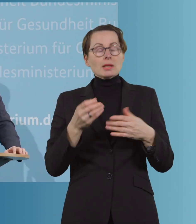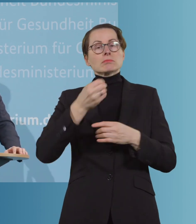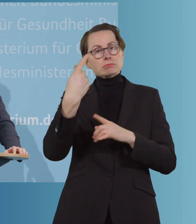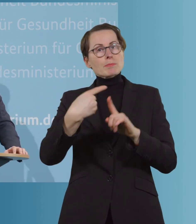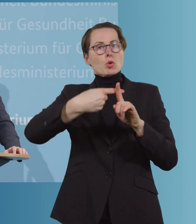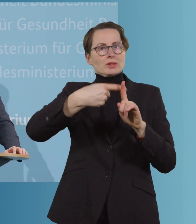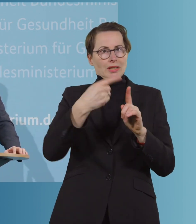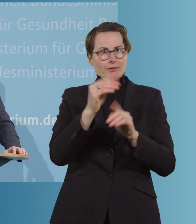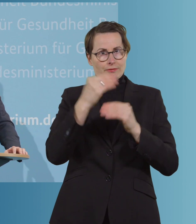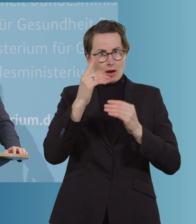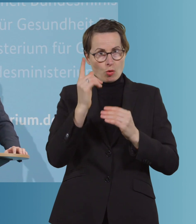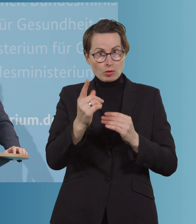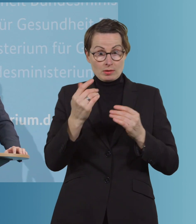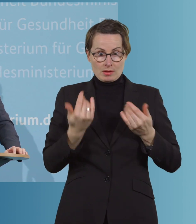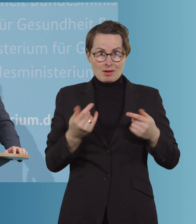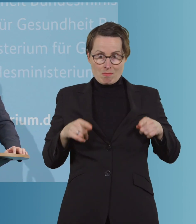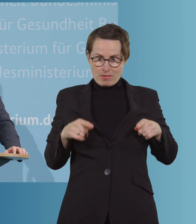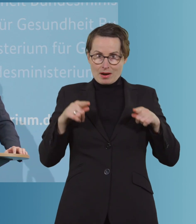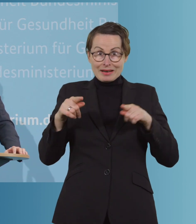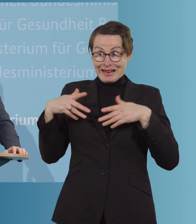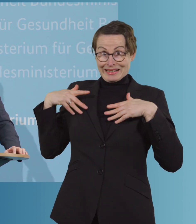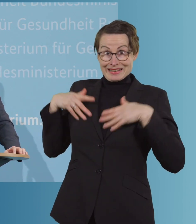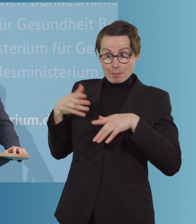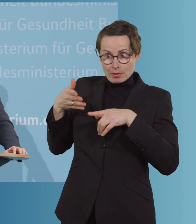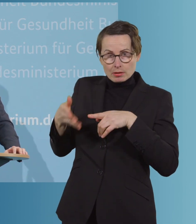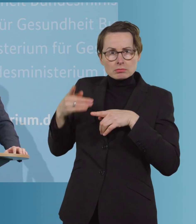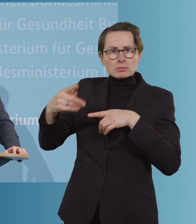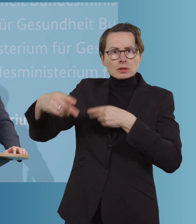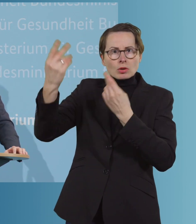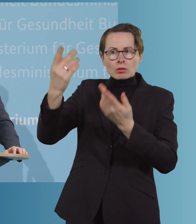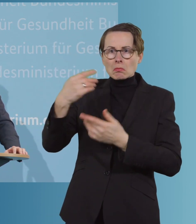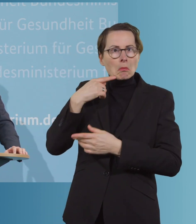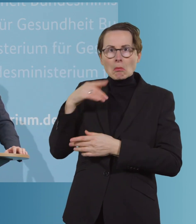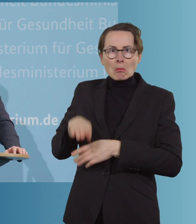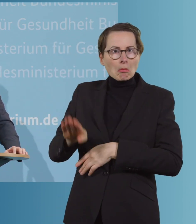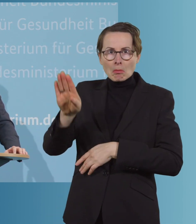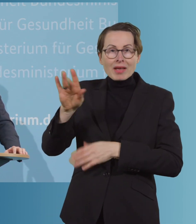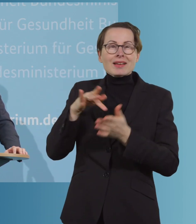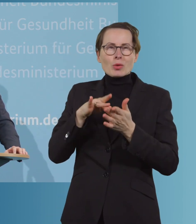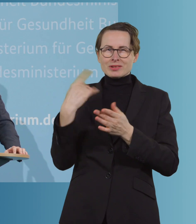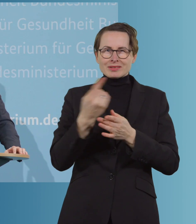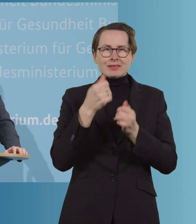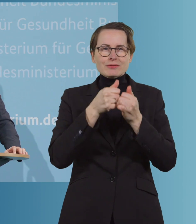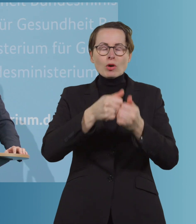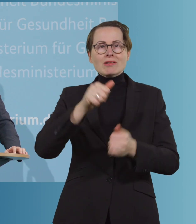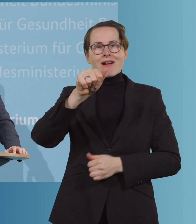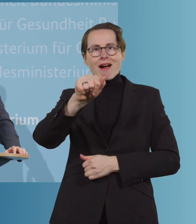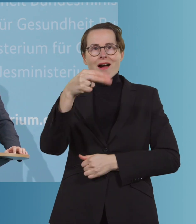hatte in dieser Saison bis jetzt so gut wie keine Chance, weil es die AHA-Regeln dem Grippevirus schwer machen.